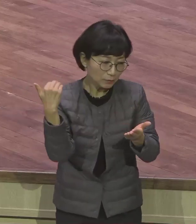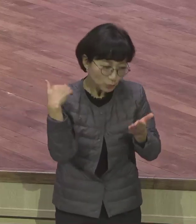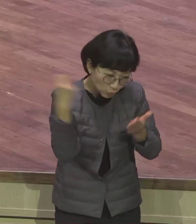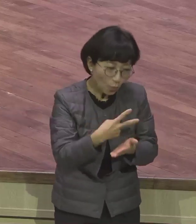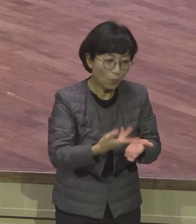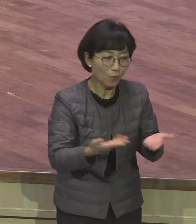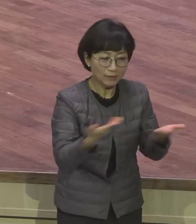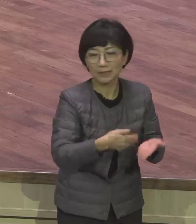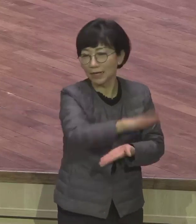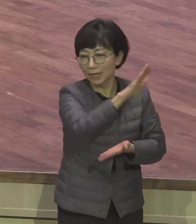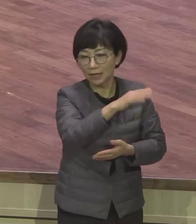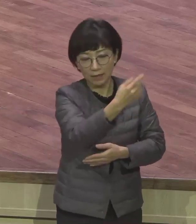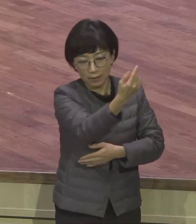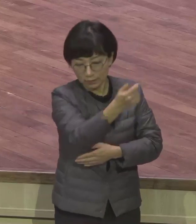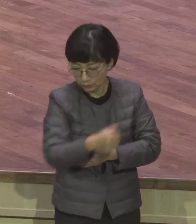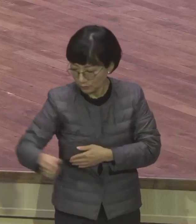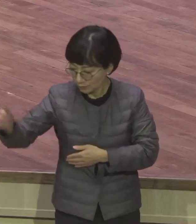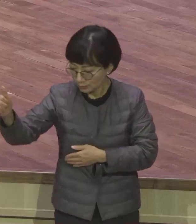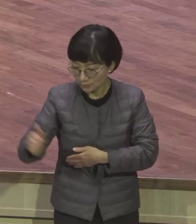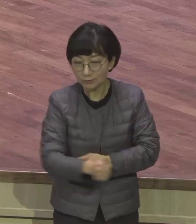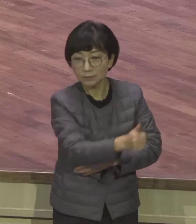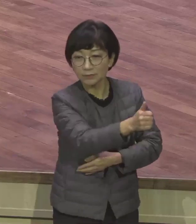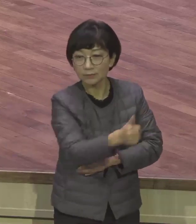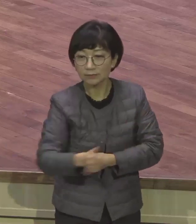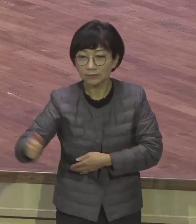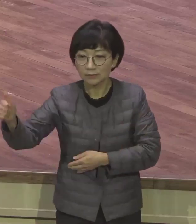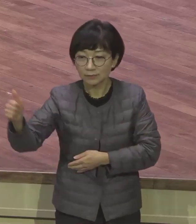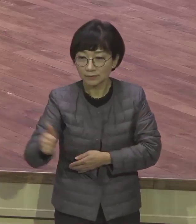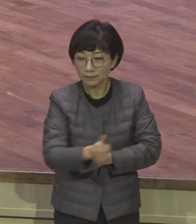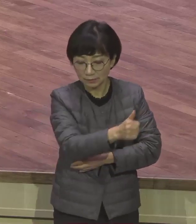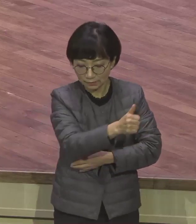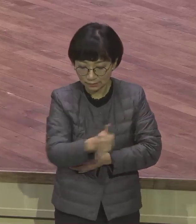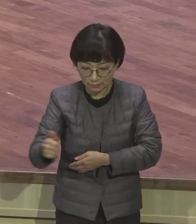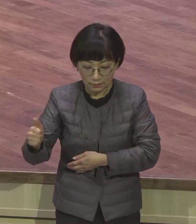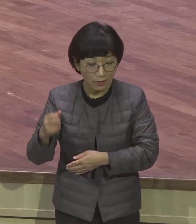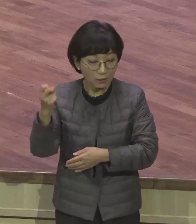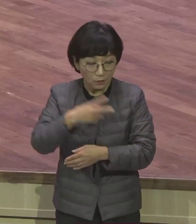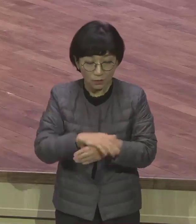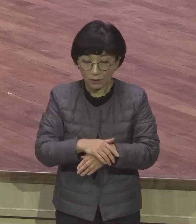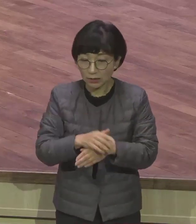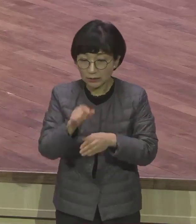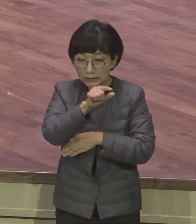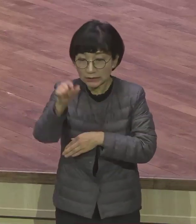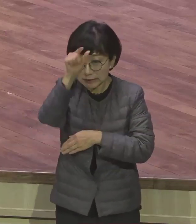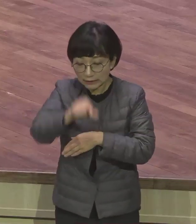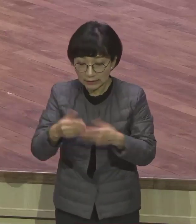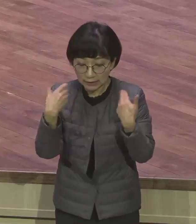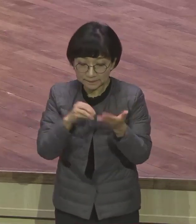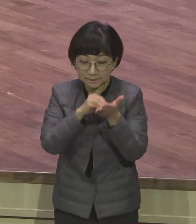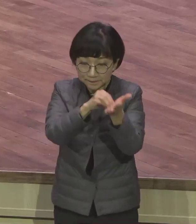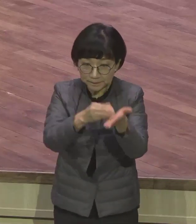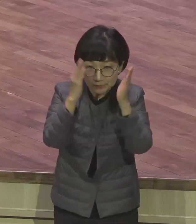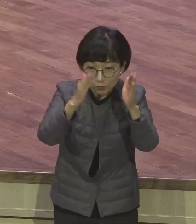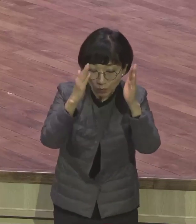그렇게 하면서 또 신학과 개척에 지금까지 이 자리까지 모릅니다.